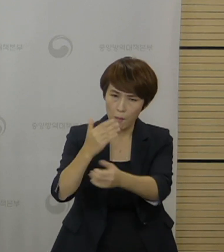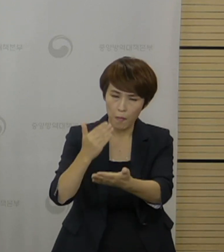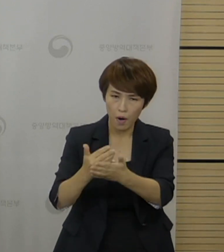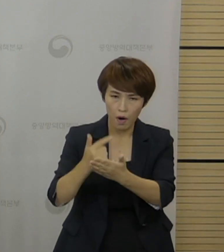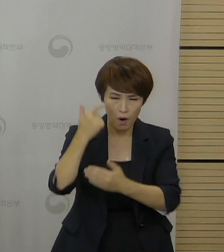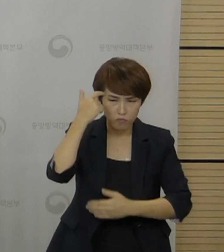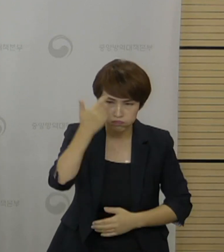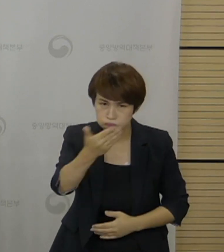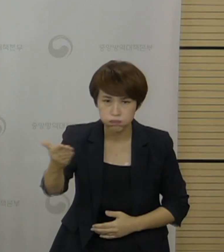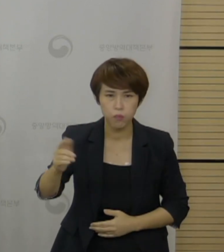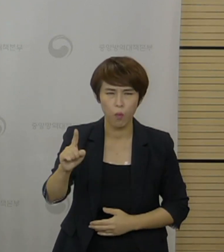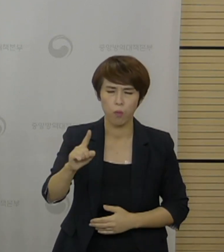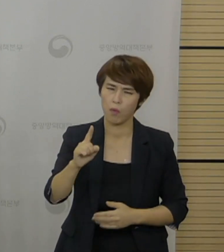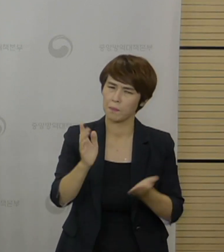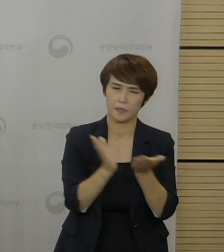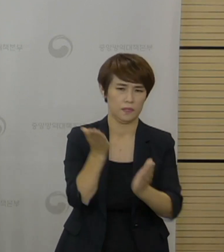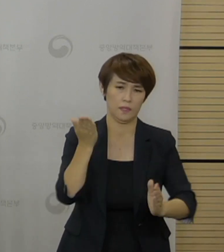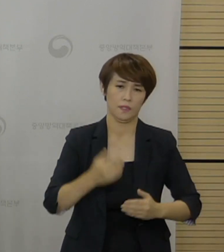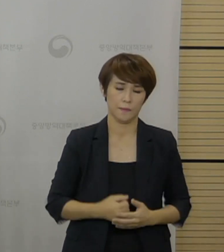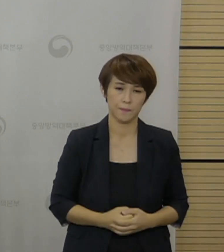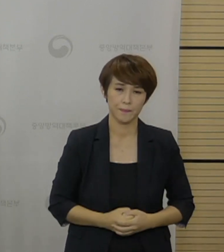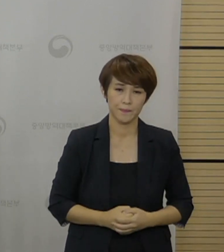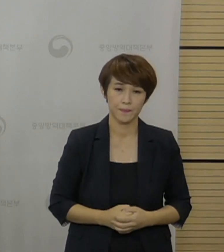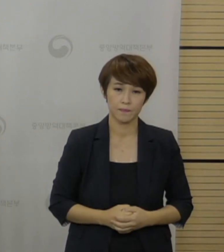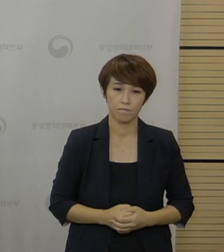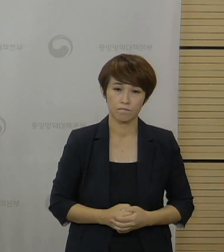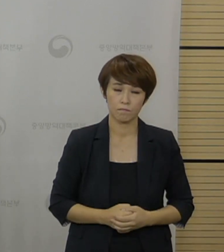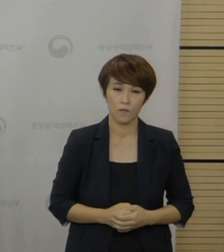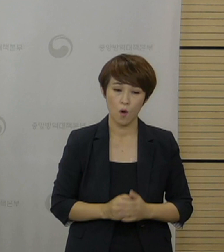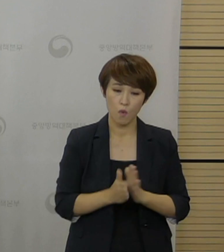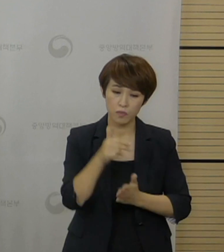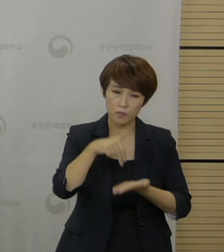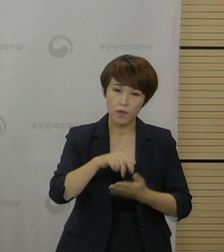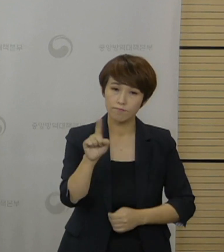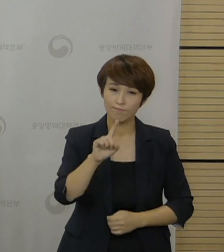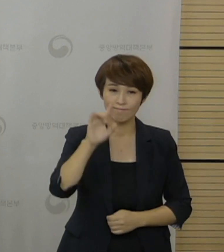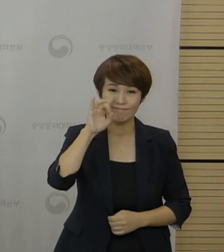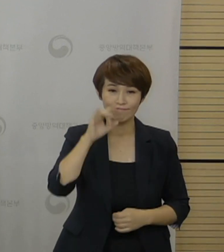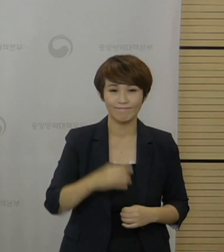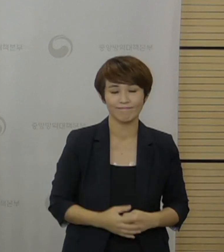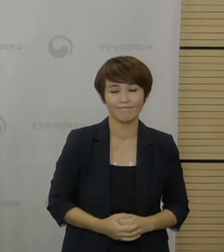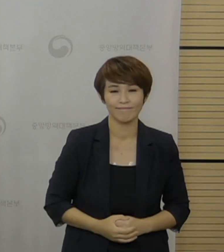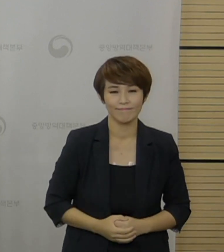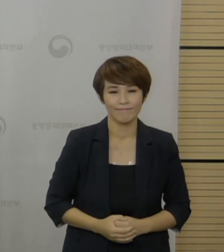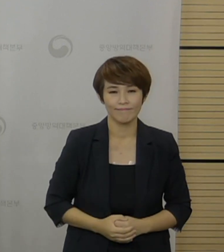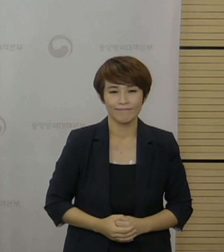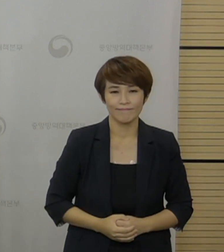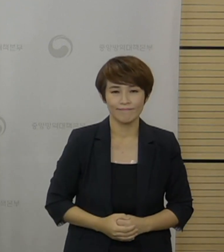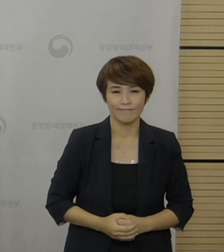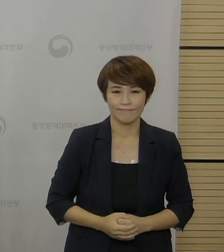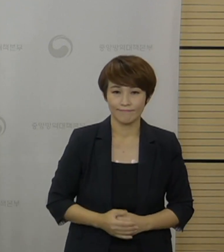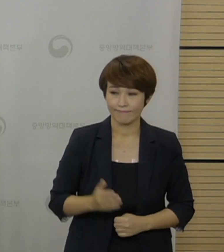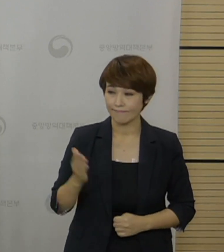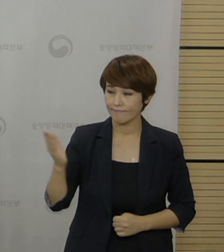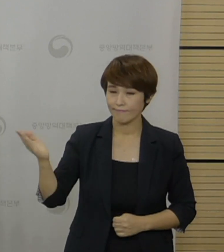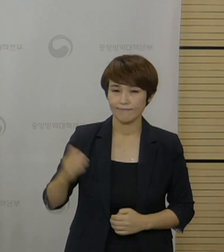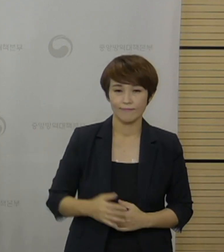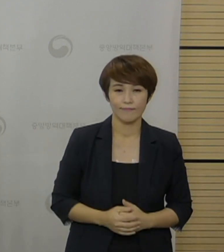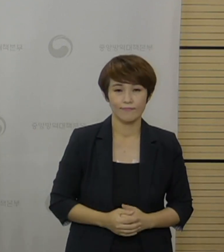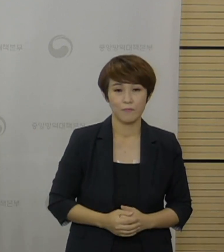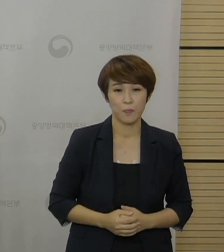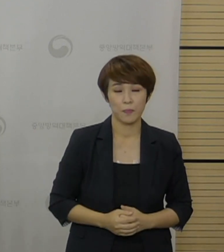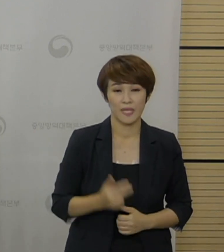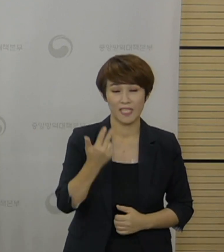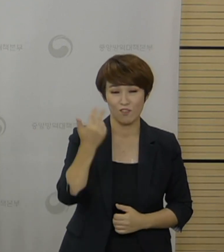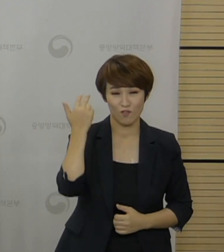적절하지 않다는 지적도 있는데 이에 대한 입장은 무엇인지 설명해 달라고 했습니다. 지난주에 발표된